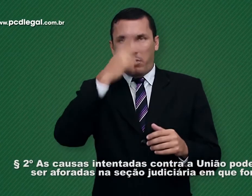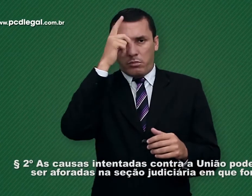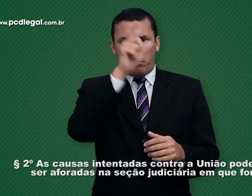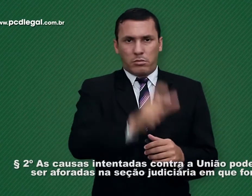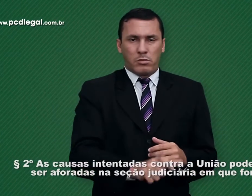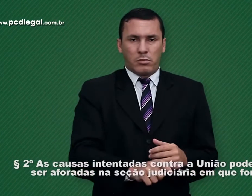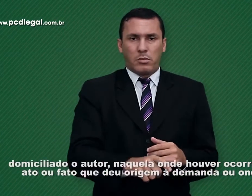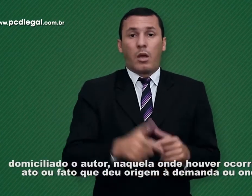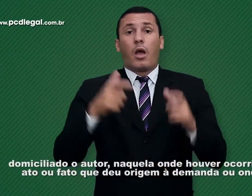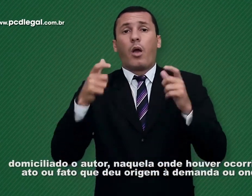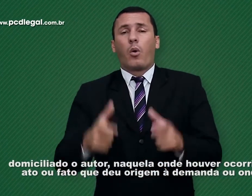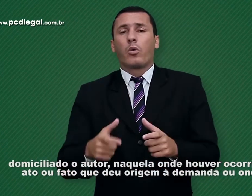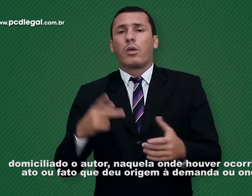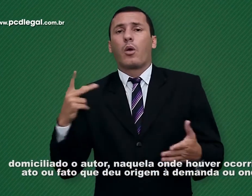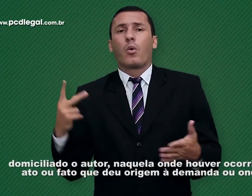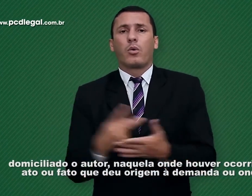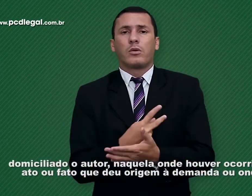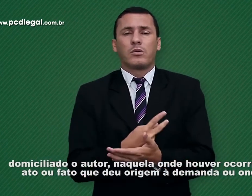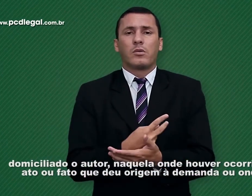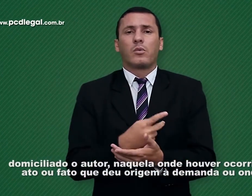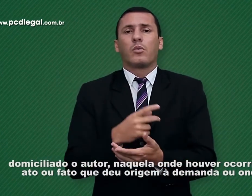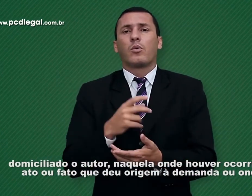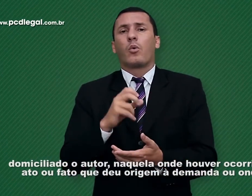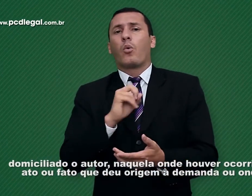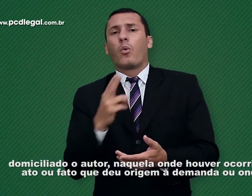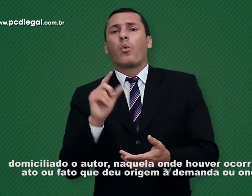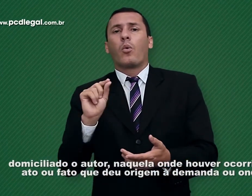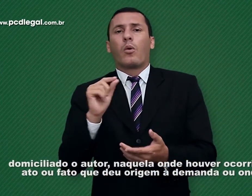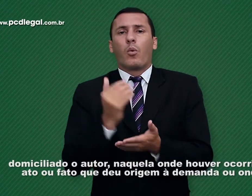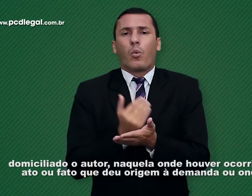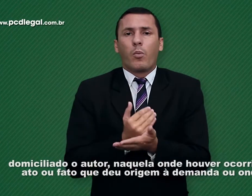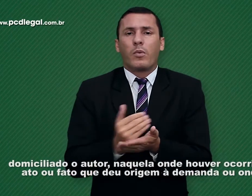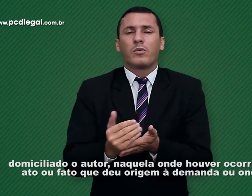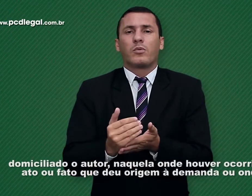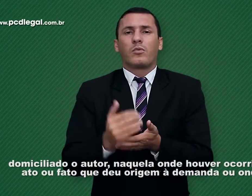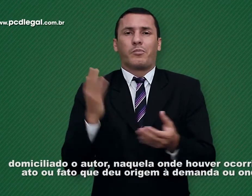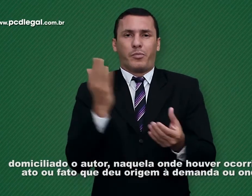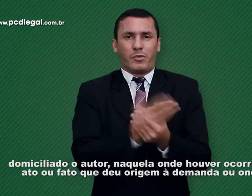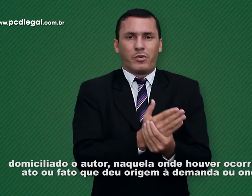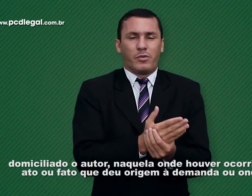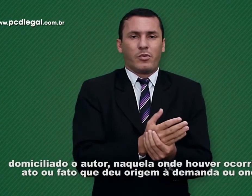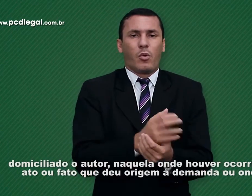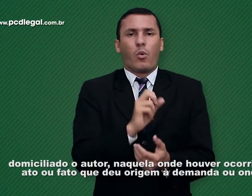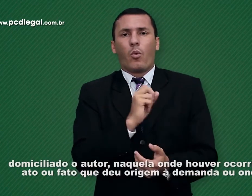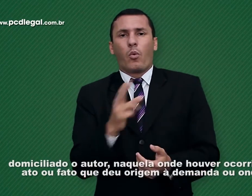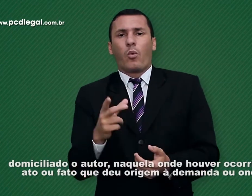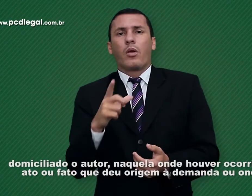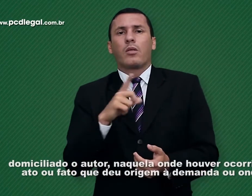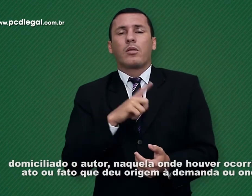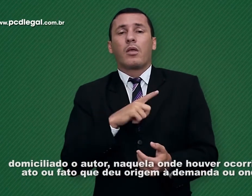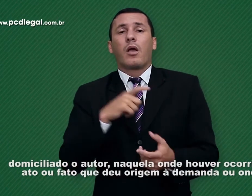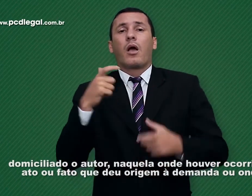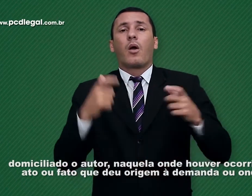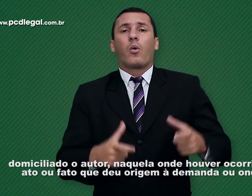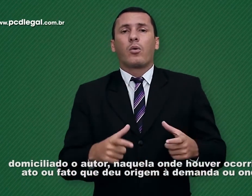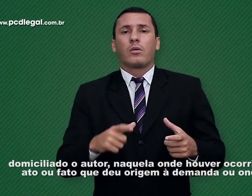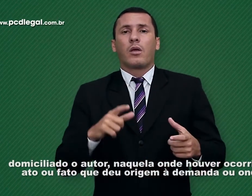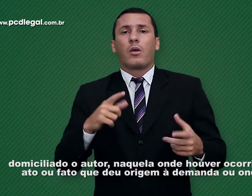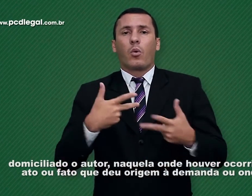em que for domiciliado o autor naquela onde houver ocorrido o ato ou fato que deu origem à demanda